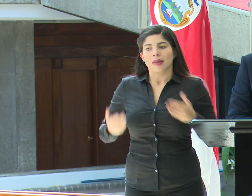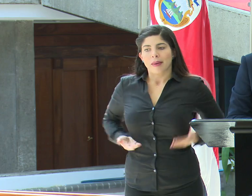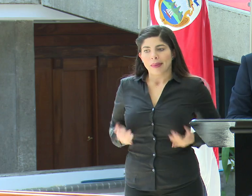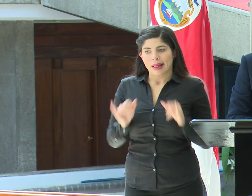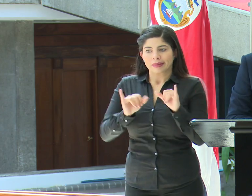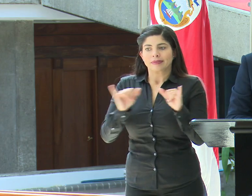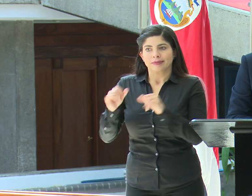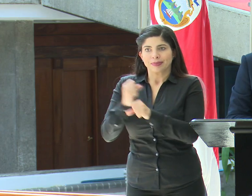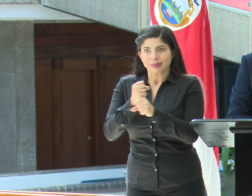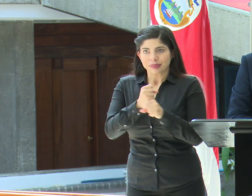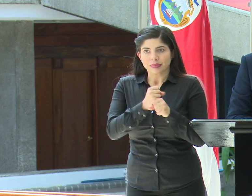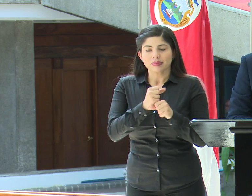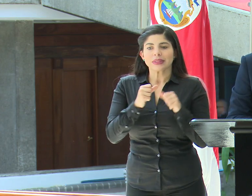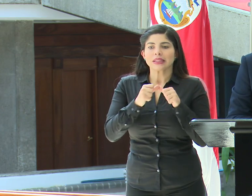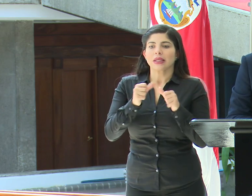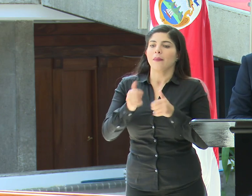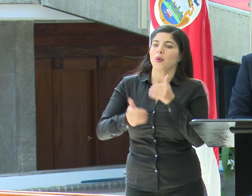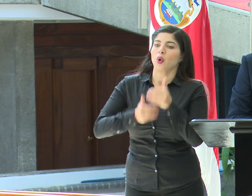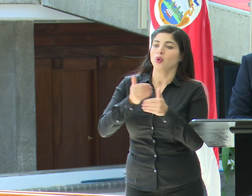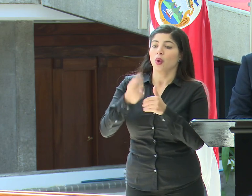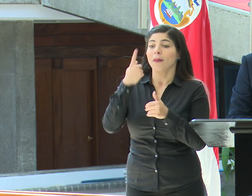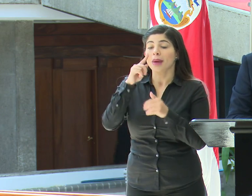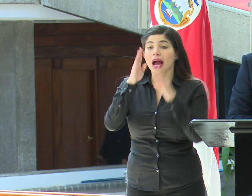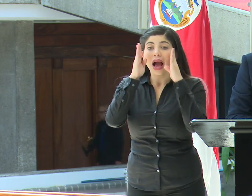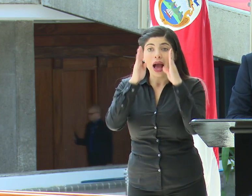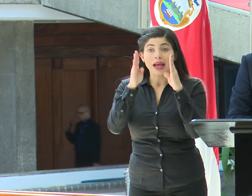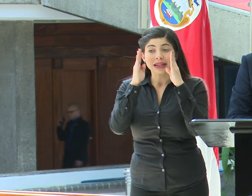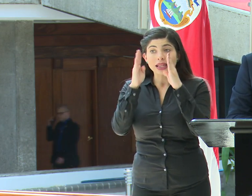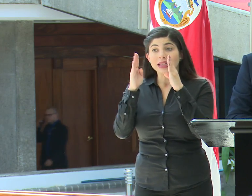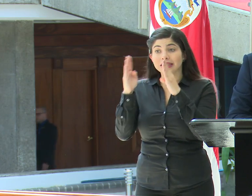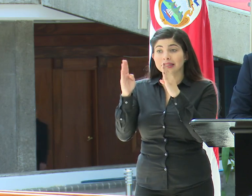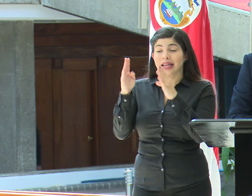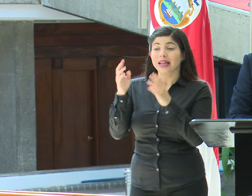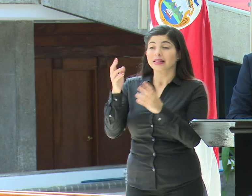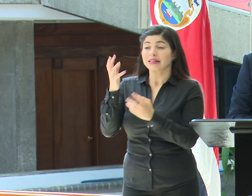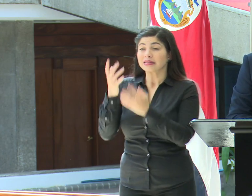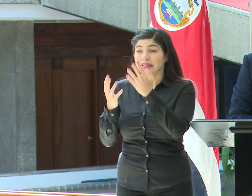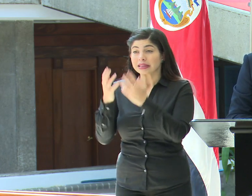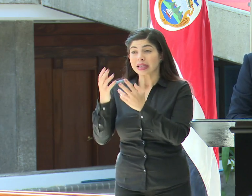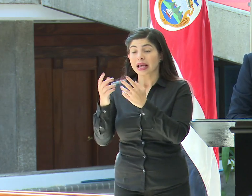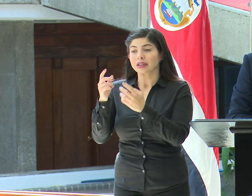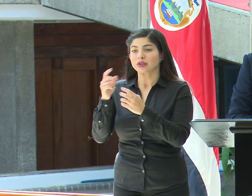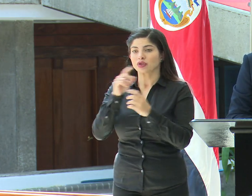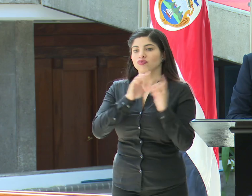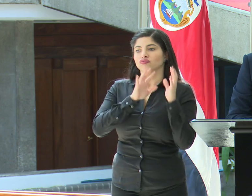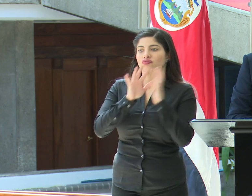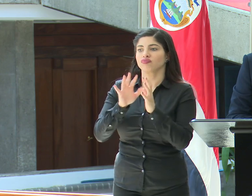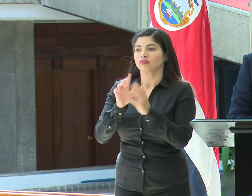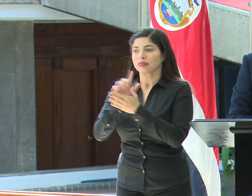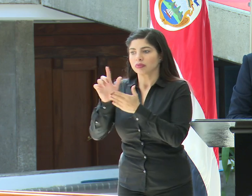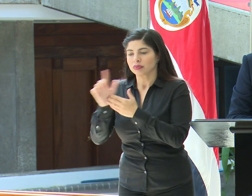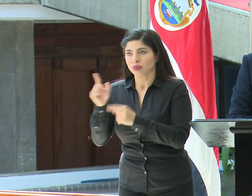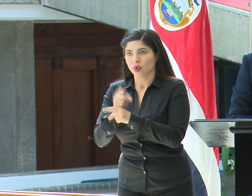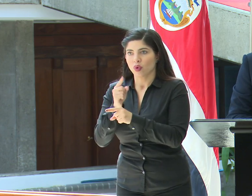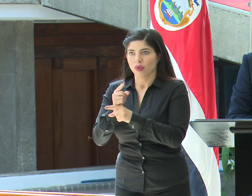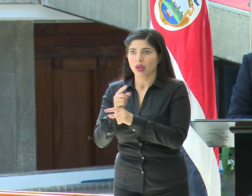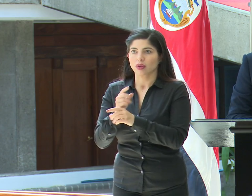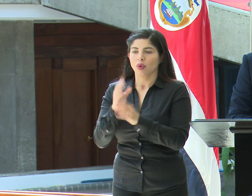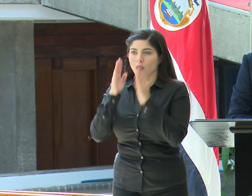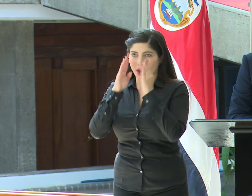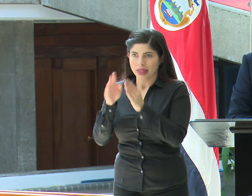y de poder llevar adelante un protocolo para que la atención de los siniestros se dé en las condiciones sanitarias apropiadas.